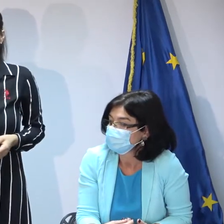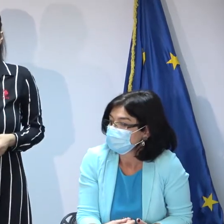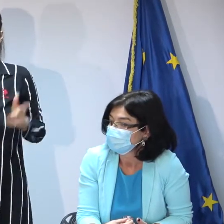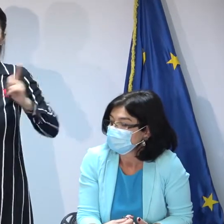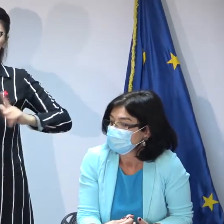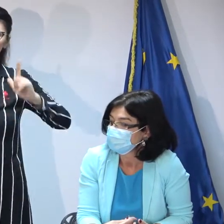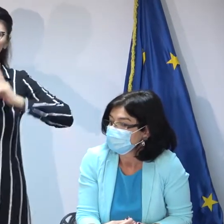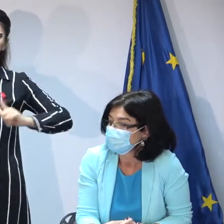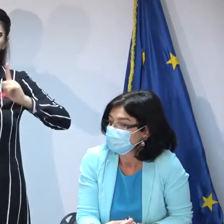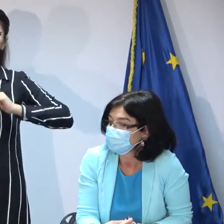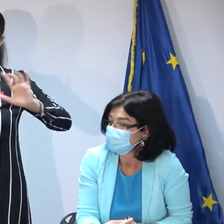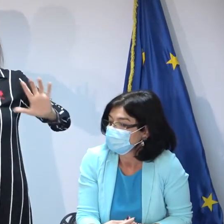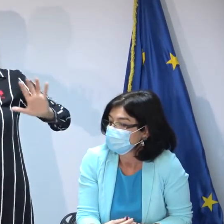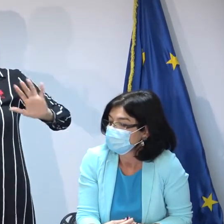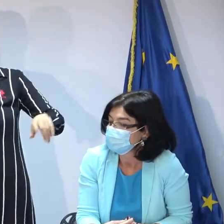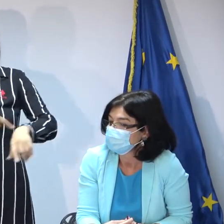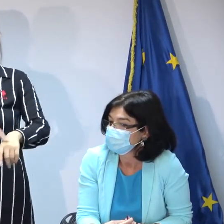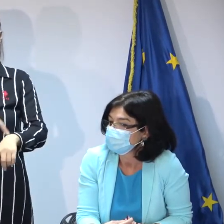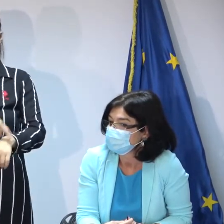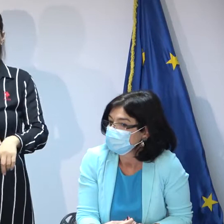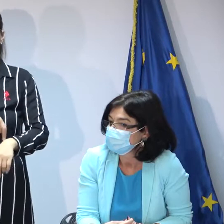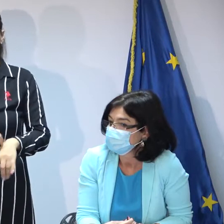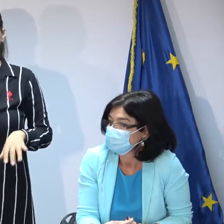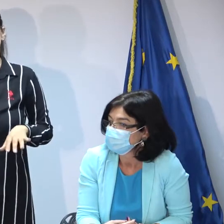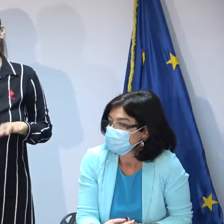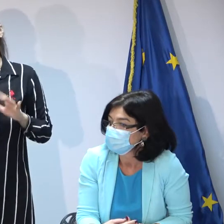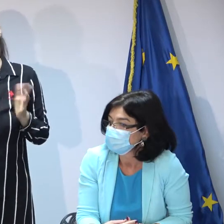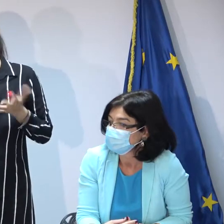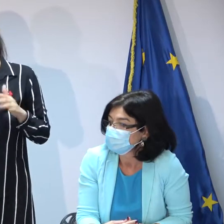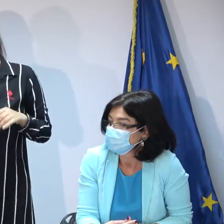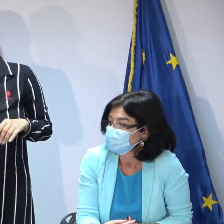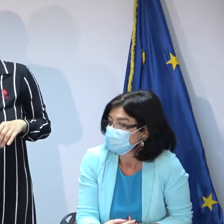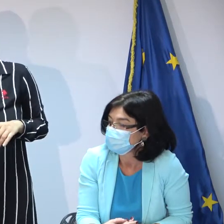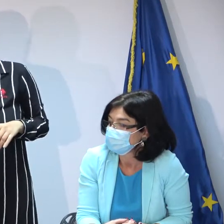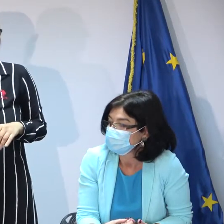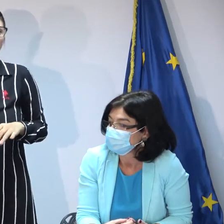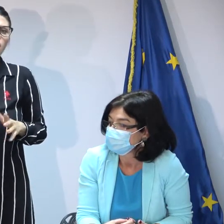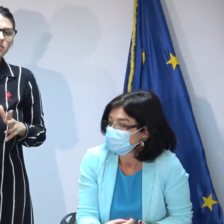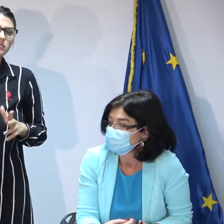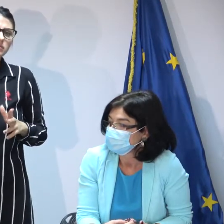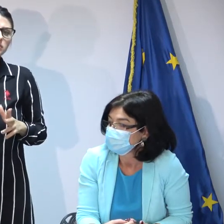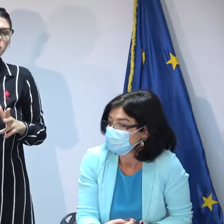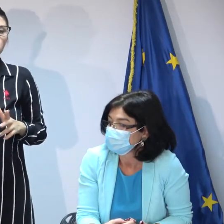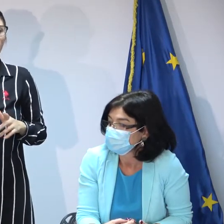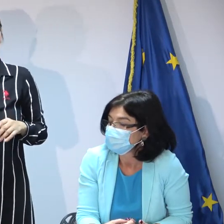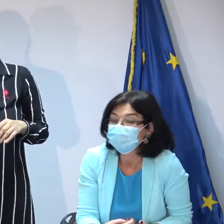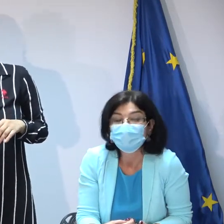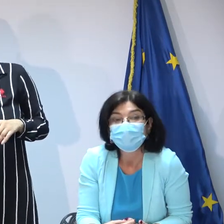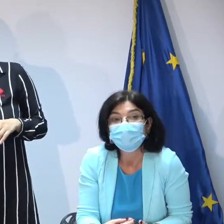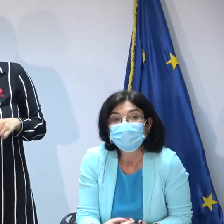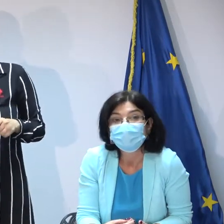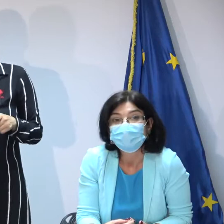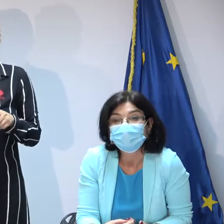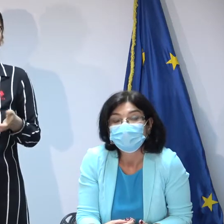într-o așteptare perpetuă poate la un moment dat acel părinte se răgândește sau face